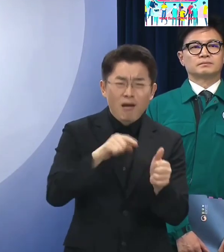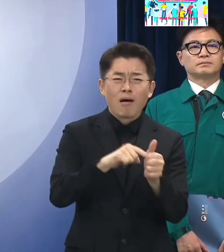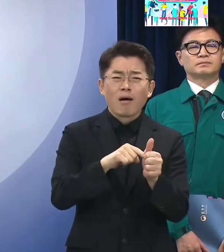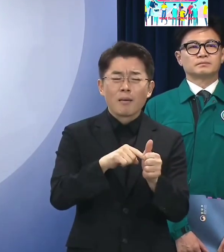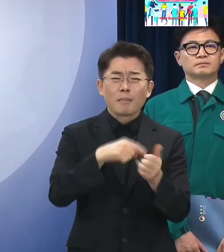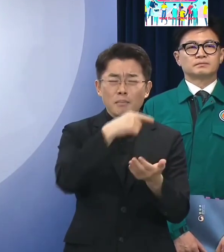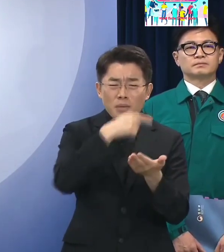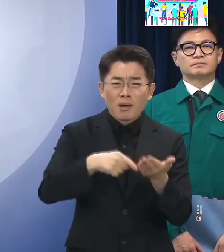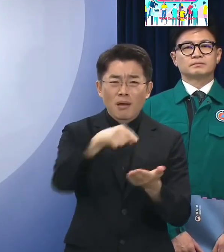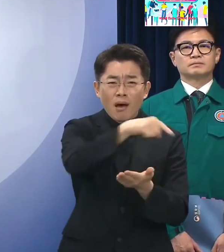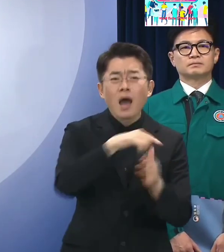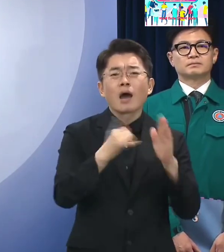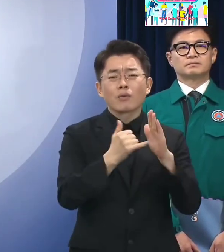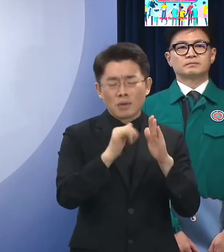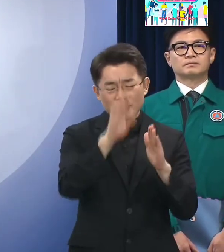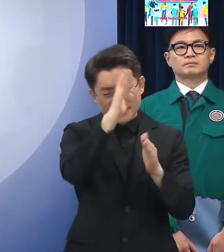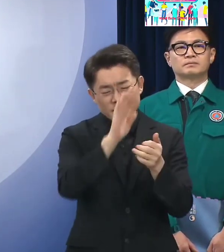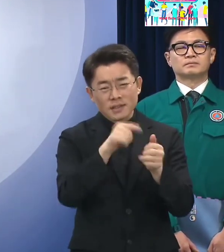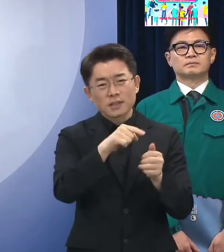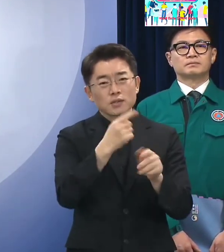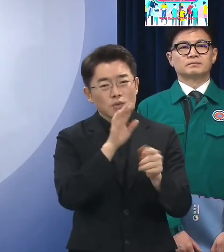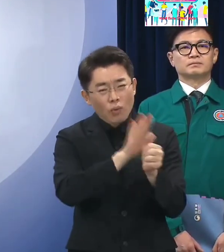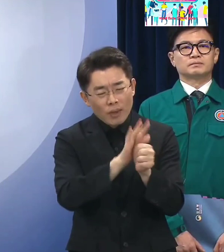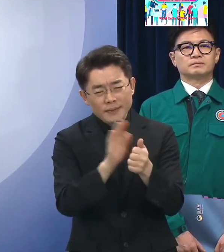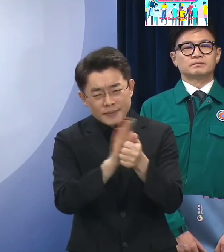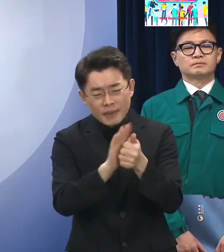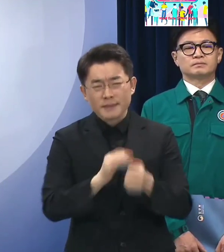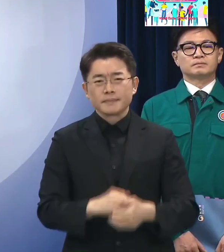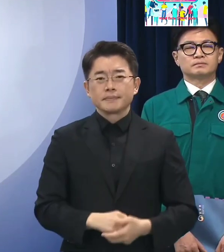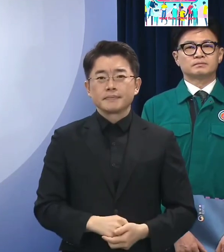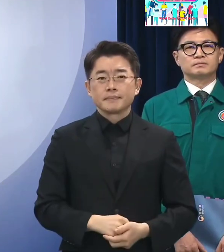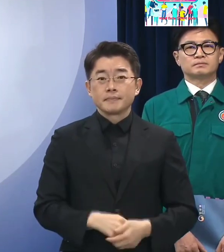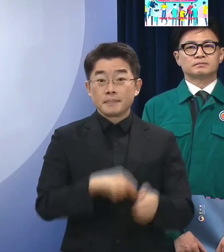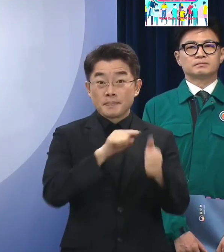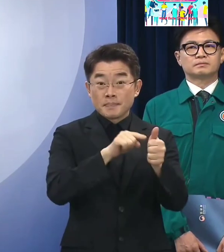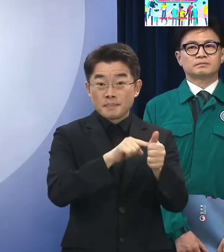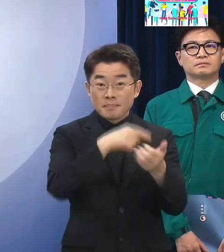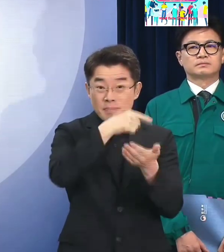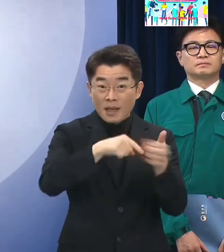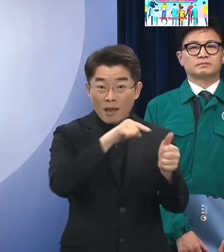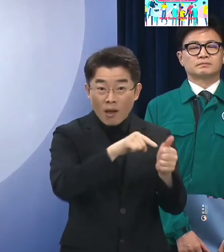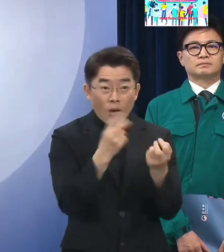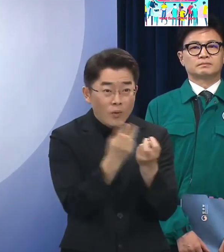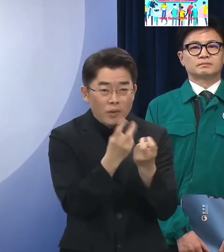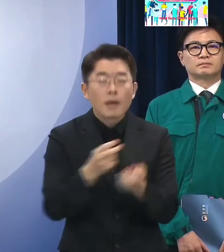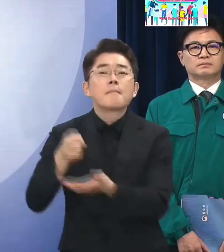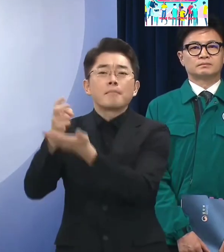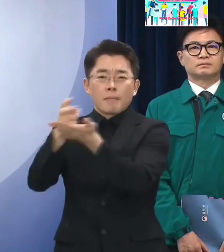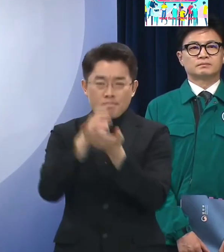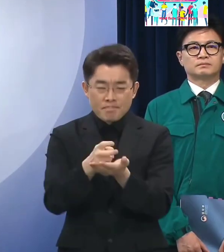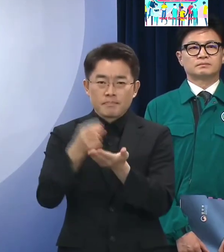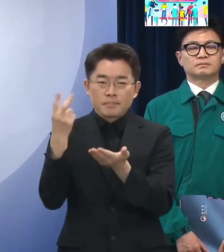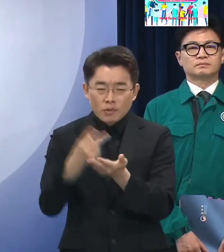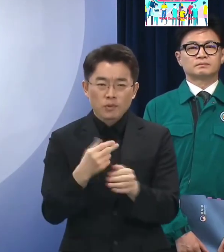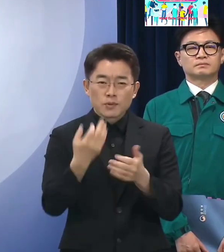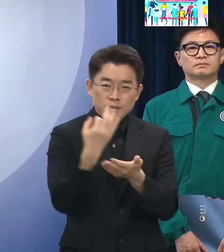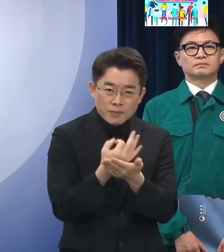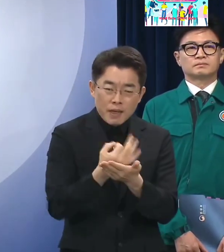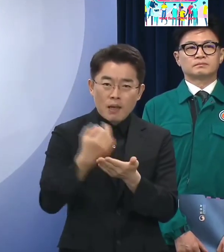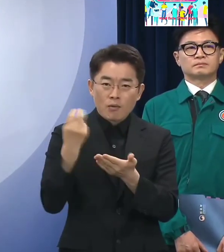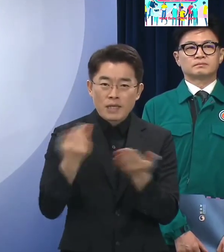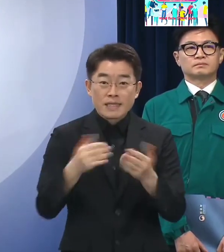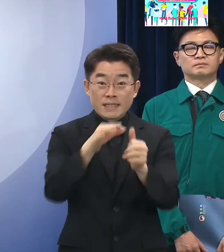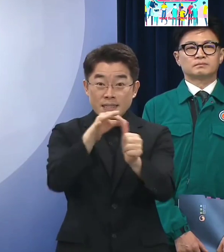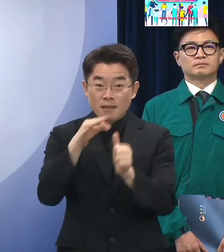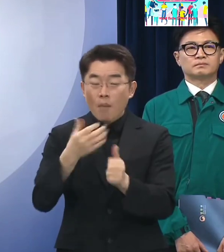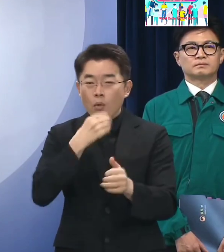가족들을 세심하게 돌보겠습니다 범죄 피해자에게 법률, 경제, 심리, 고용,